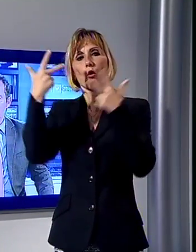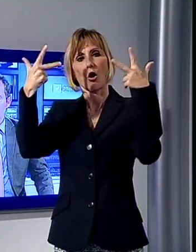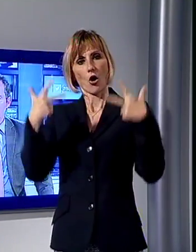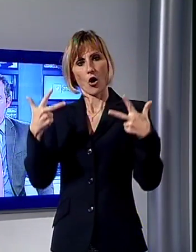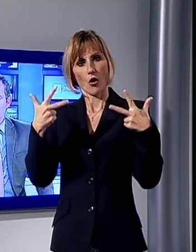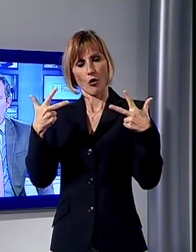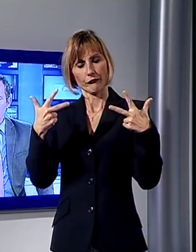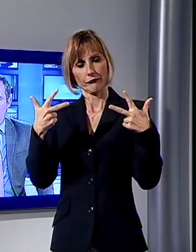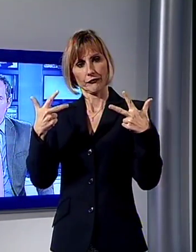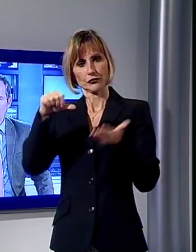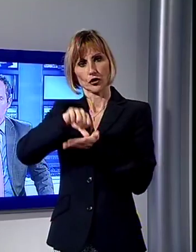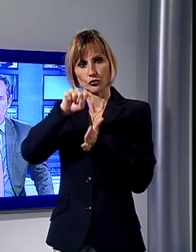telematici in centro storico.